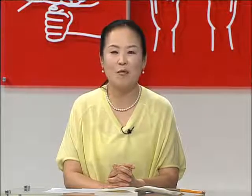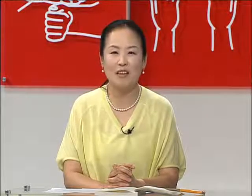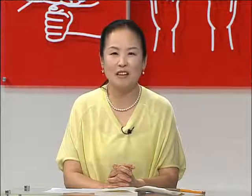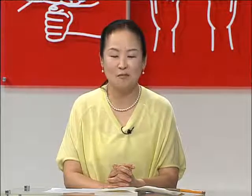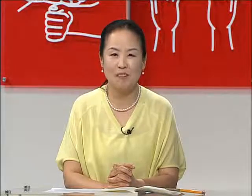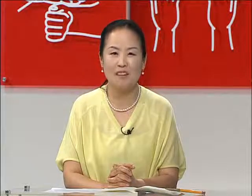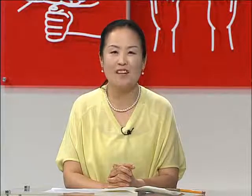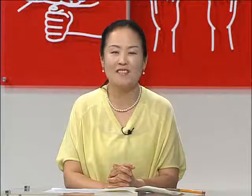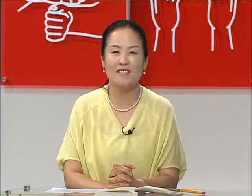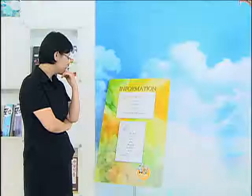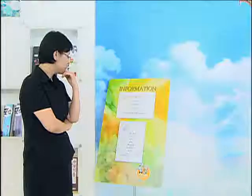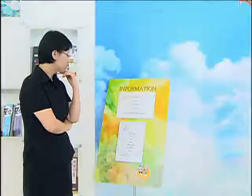보도록 하겠습니다.